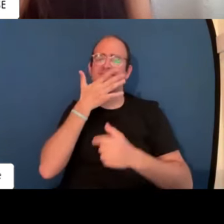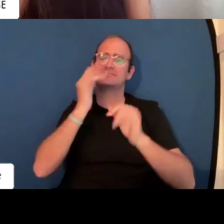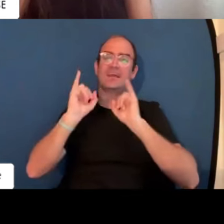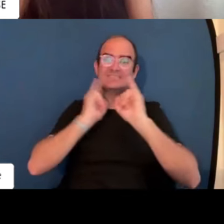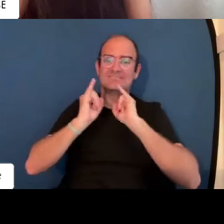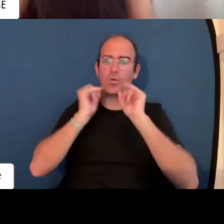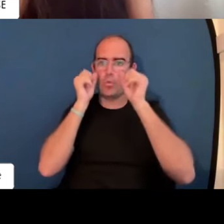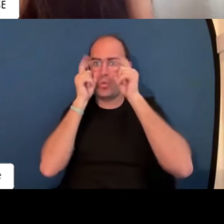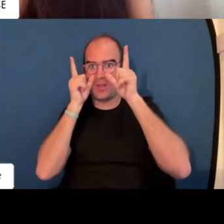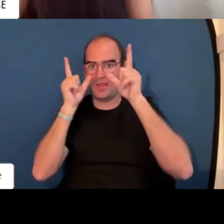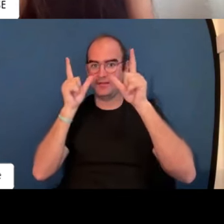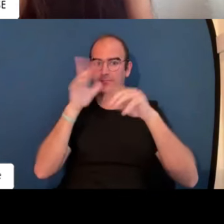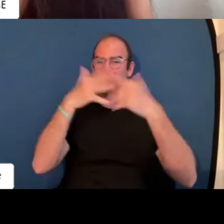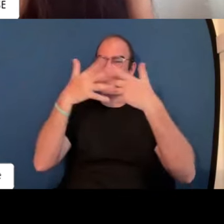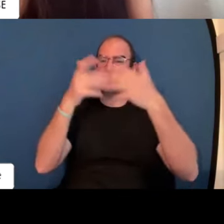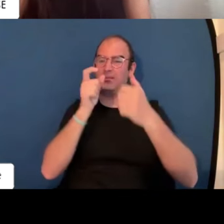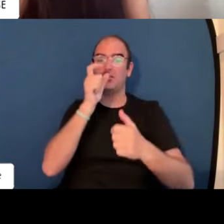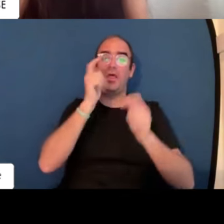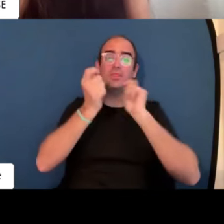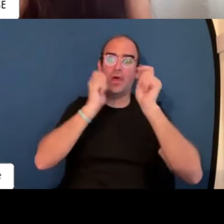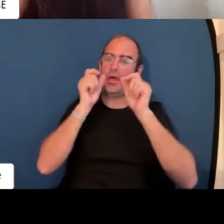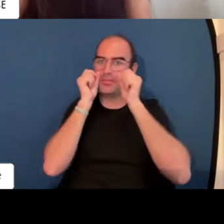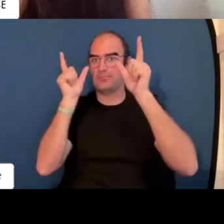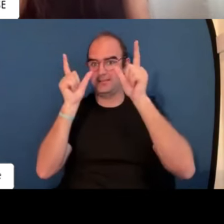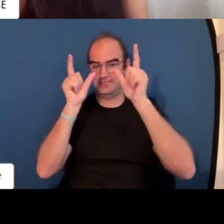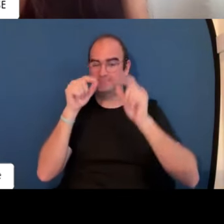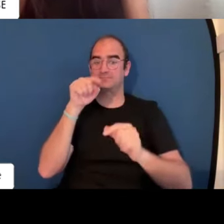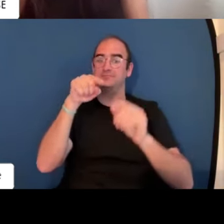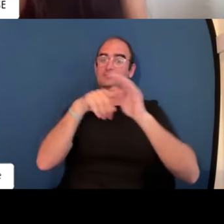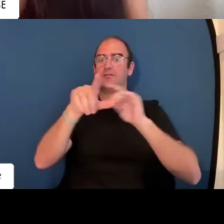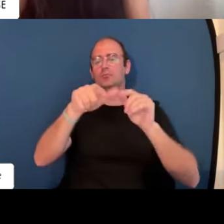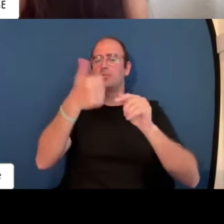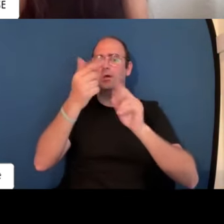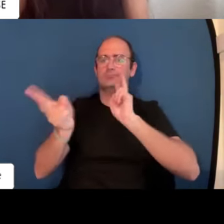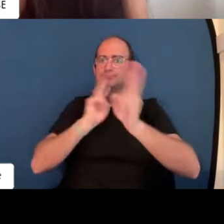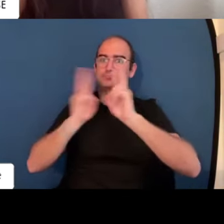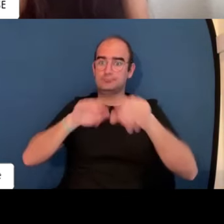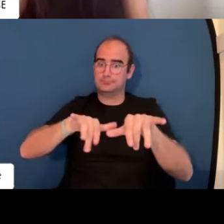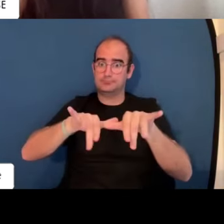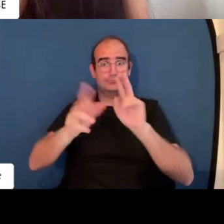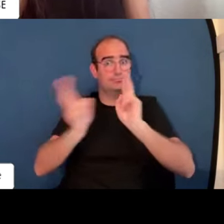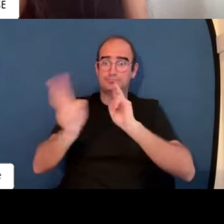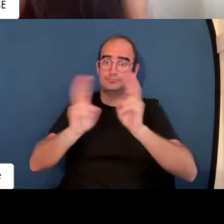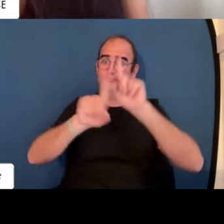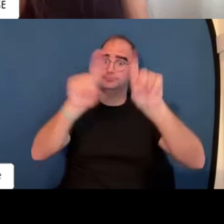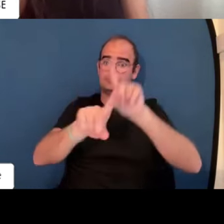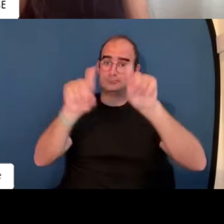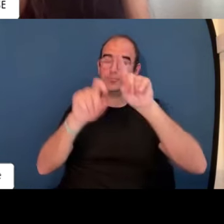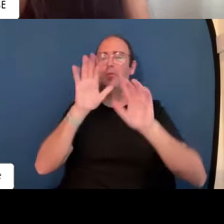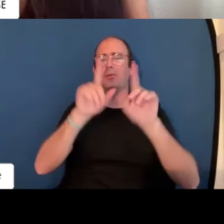previamente hemos hecho a lo mejor una una traducción a otro idioma al inglés